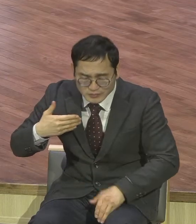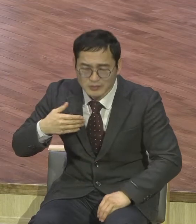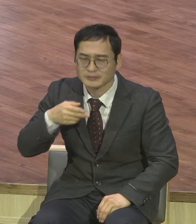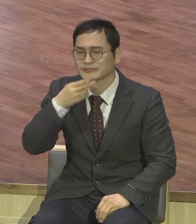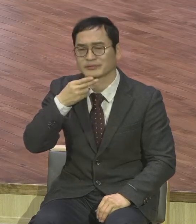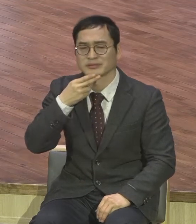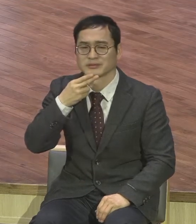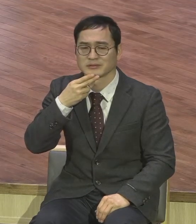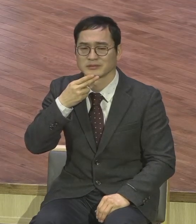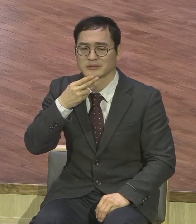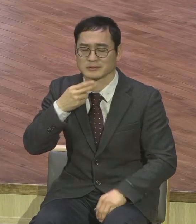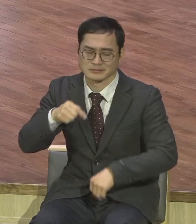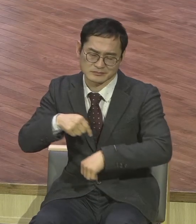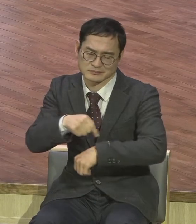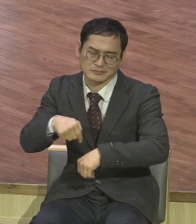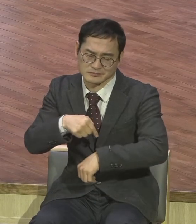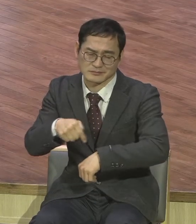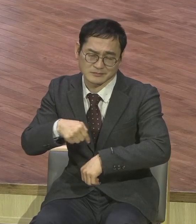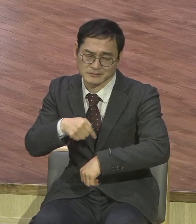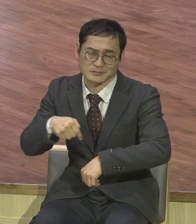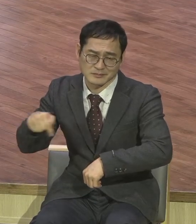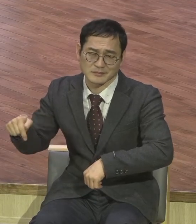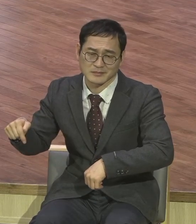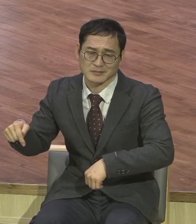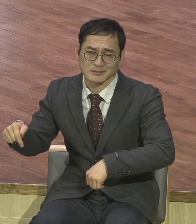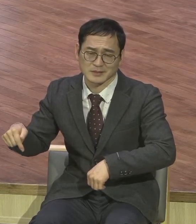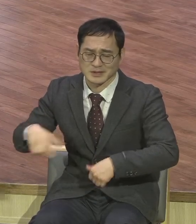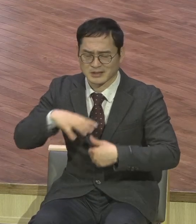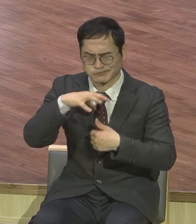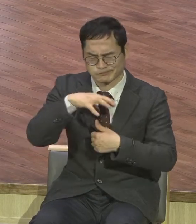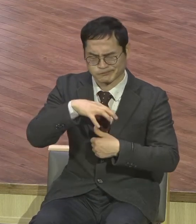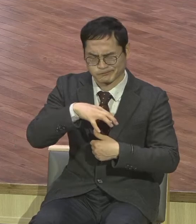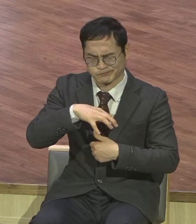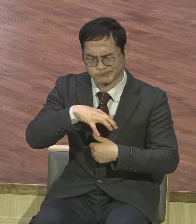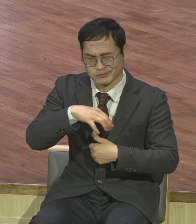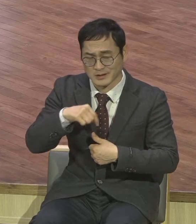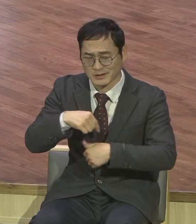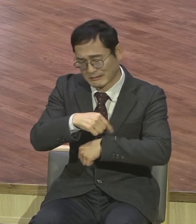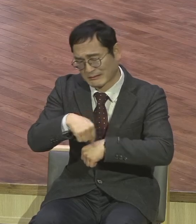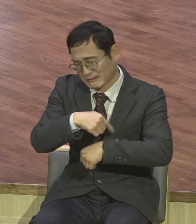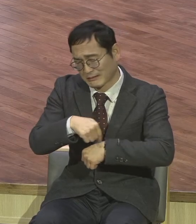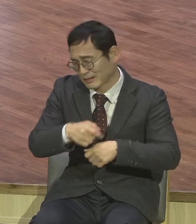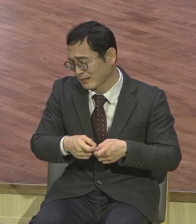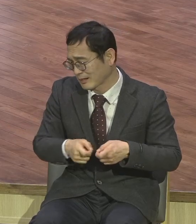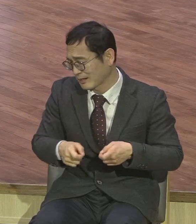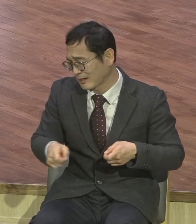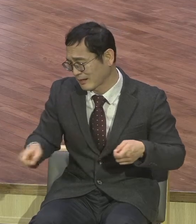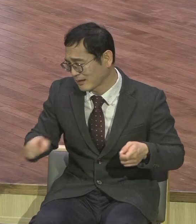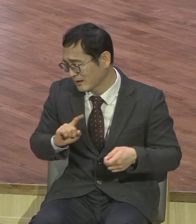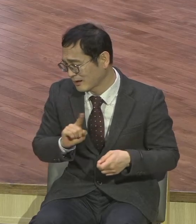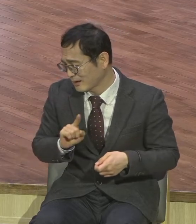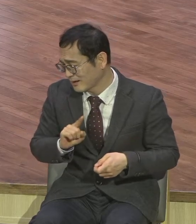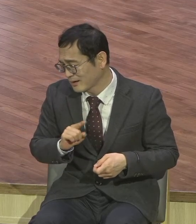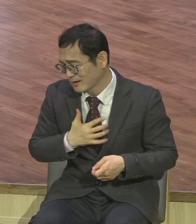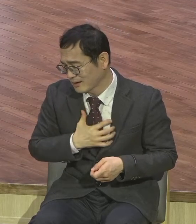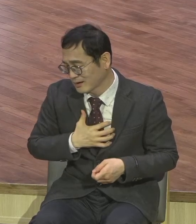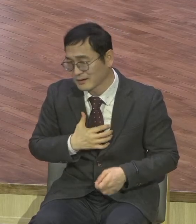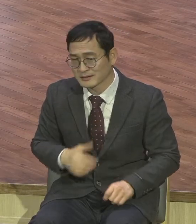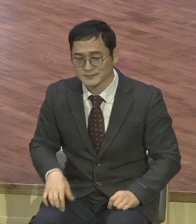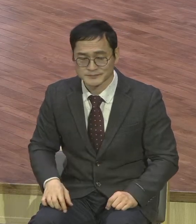시간이 계속 흘러갑니다. 감옥이란 게 요즘 감옥이 아니에요. 제가 2000년 전 감옥 가보니까 그냥 흙을 파가지고